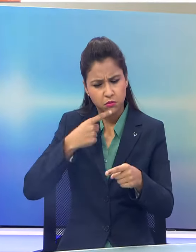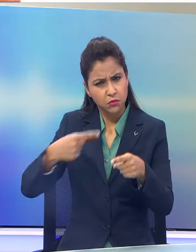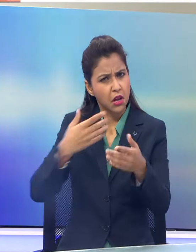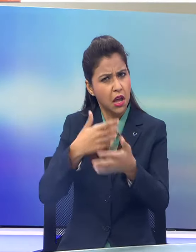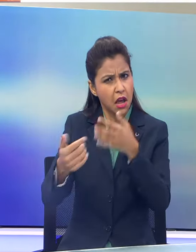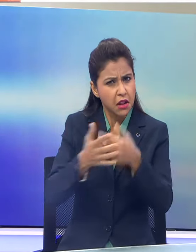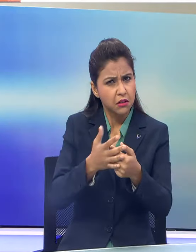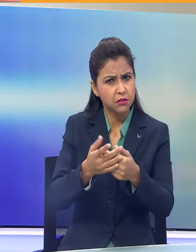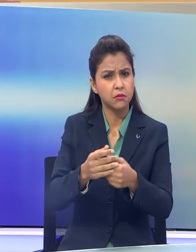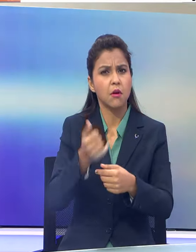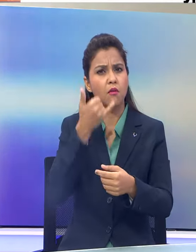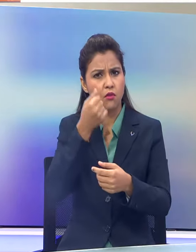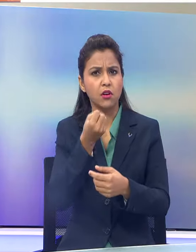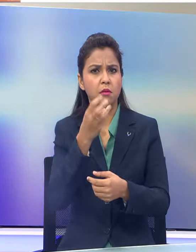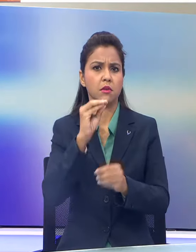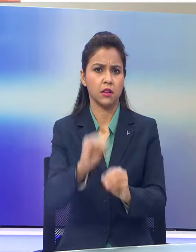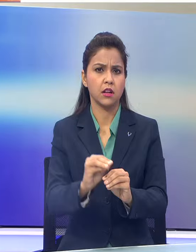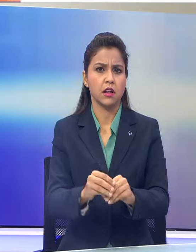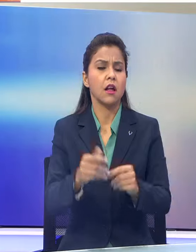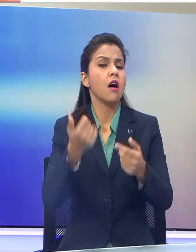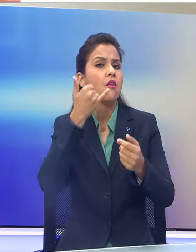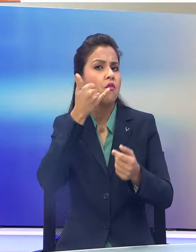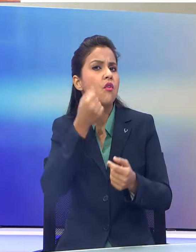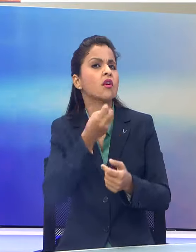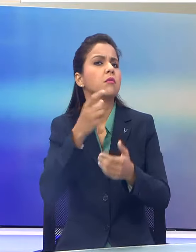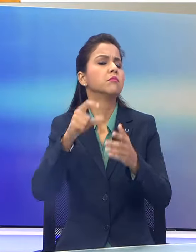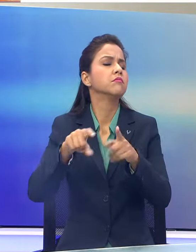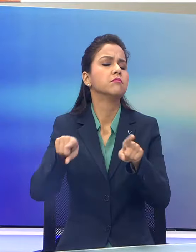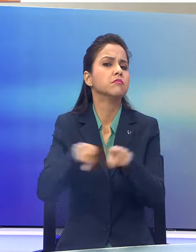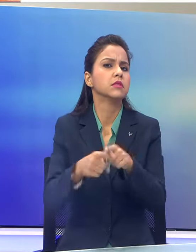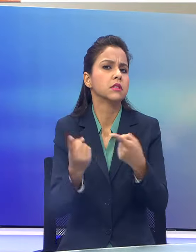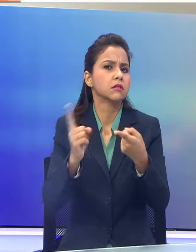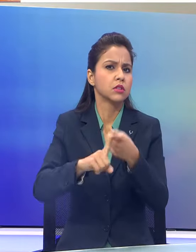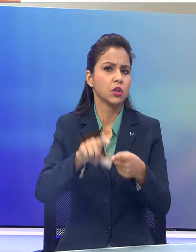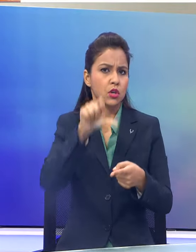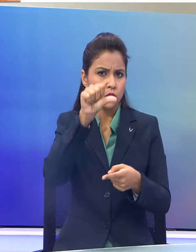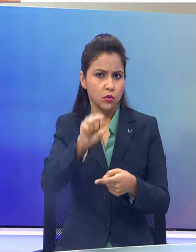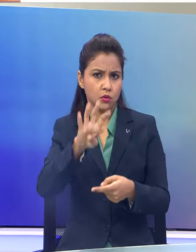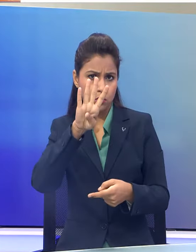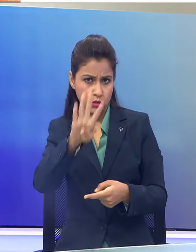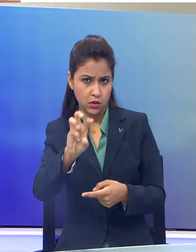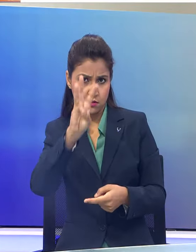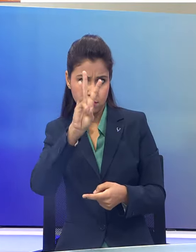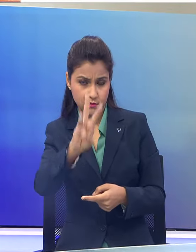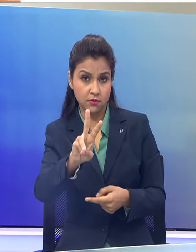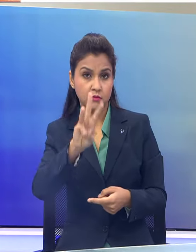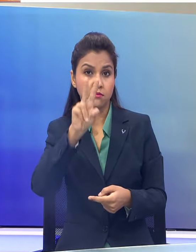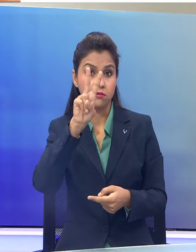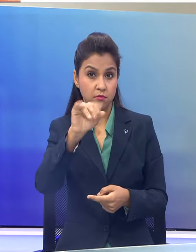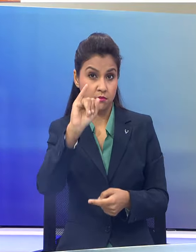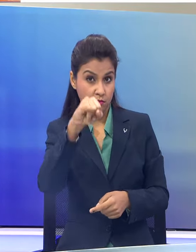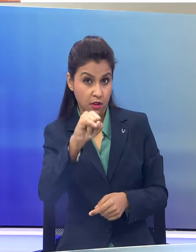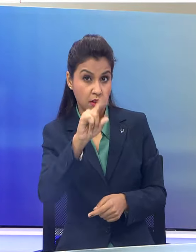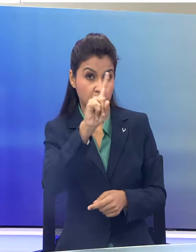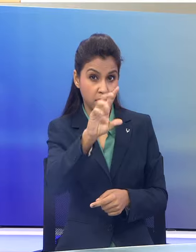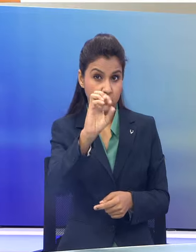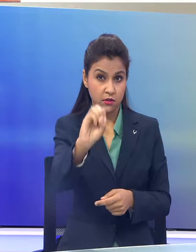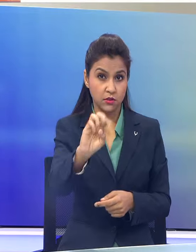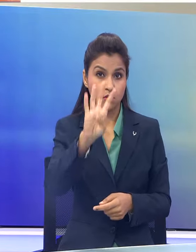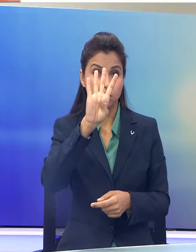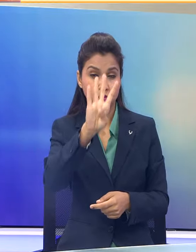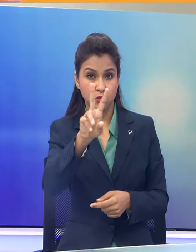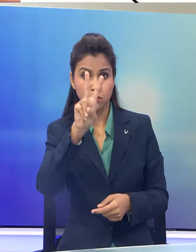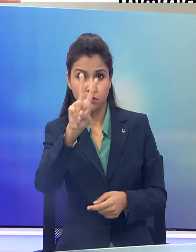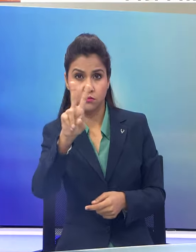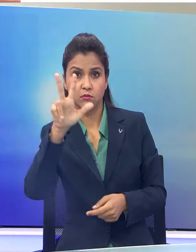हेल्प लाइन नंबर जारी किया है अब आतकालीन स्थिती के लिए 9 4 3 2 6 1 0 4